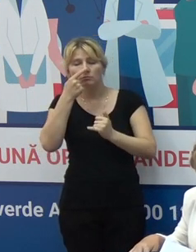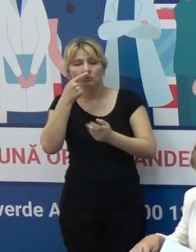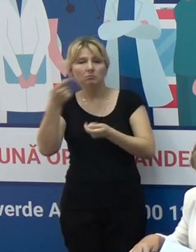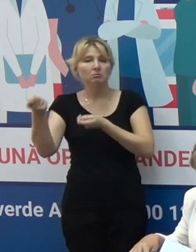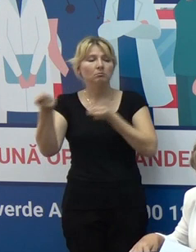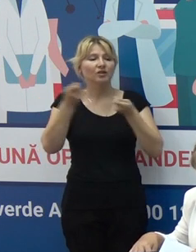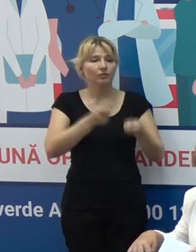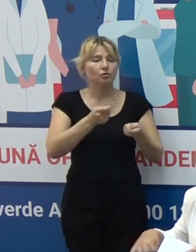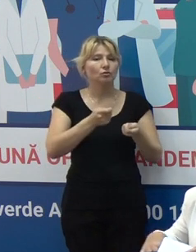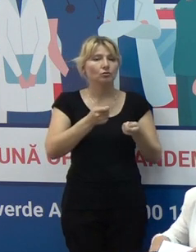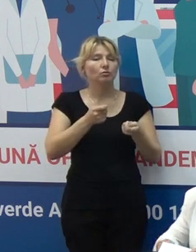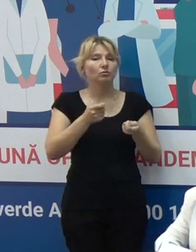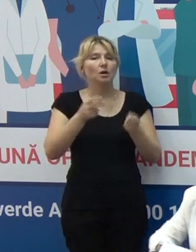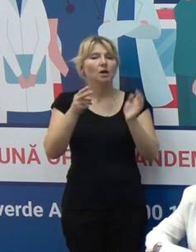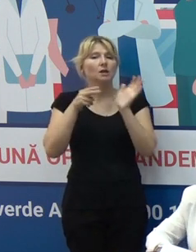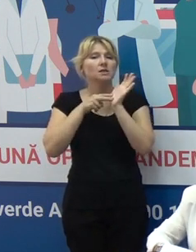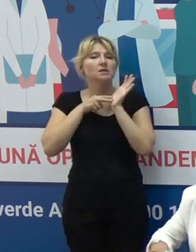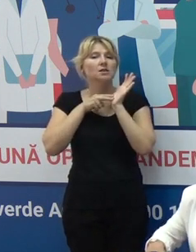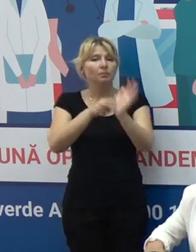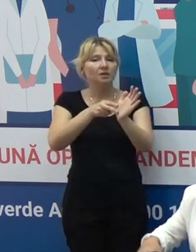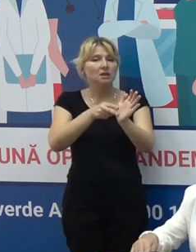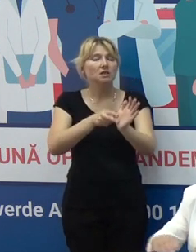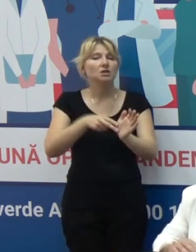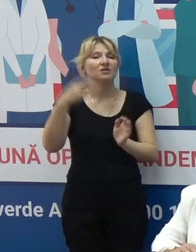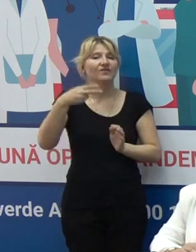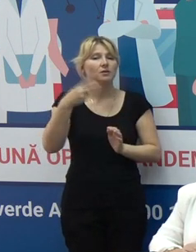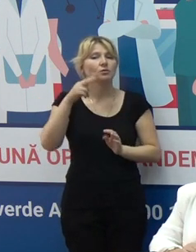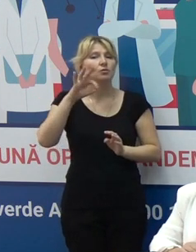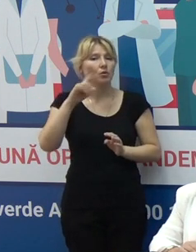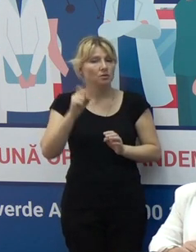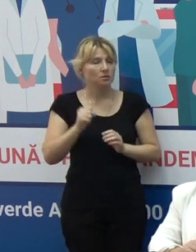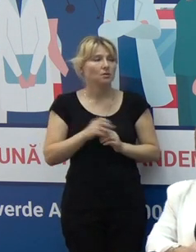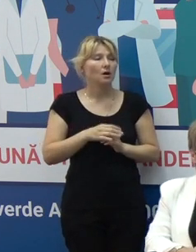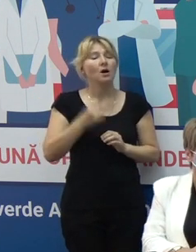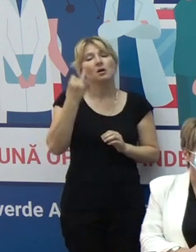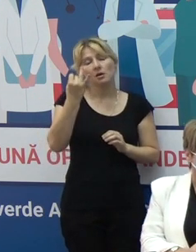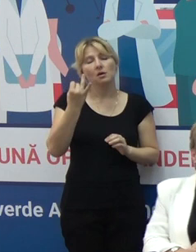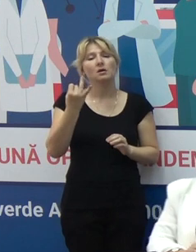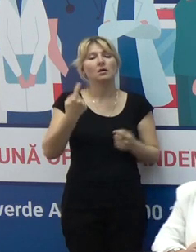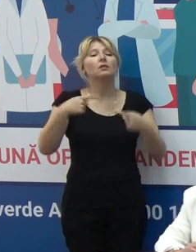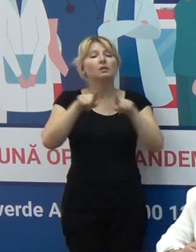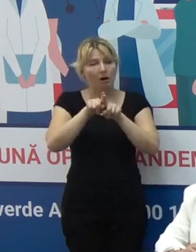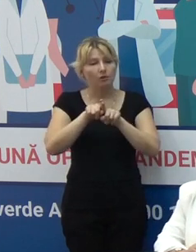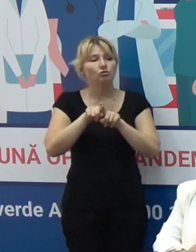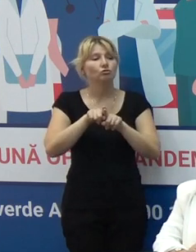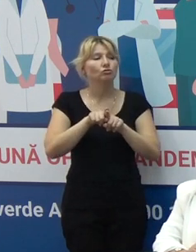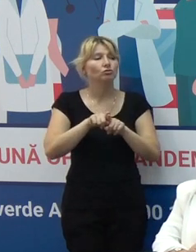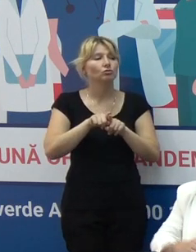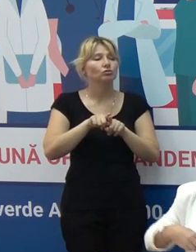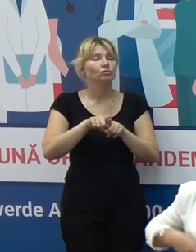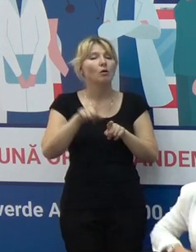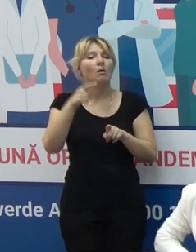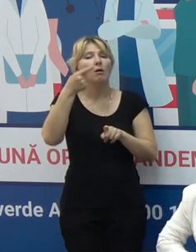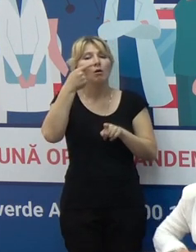a fost 7.020 de doze și tot în acest context menționăm că recent